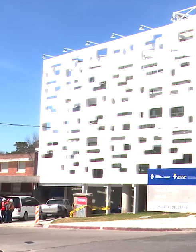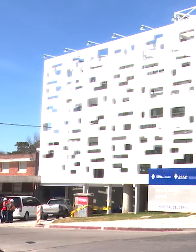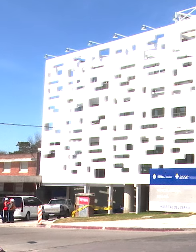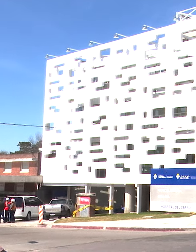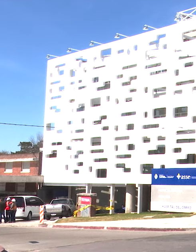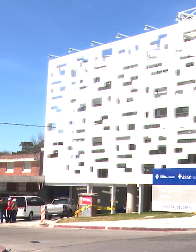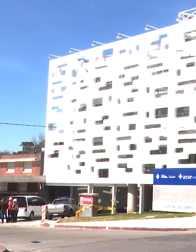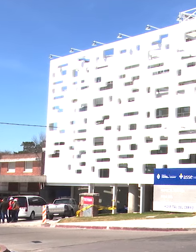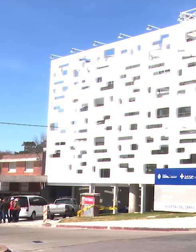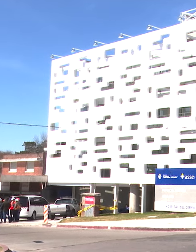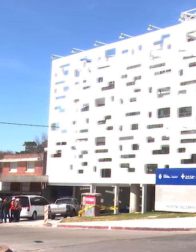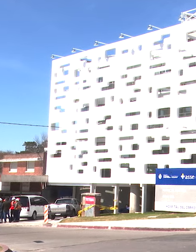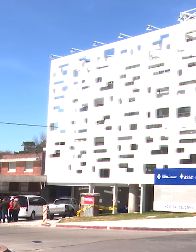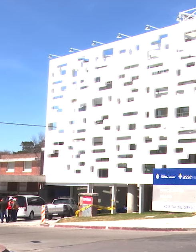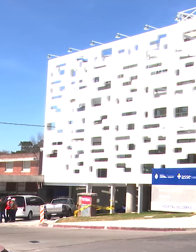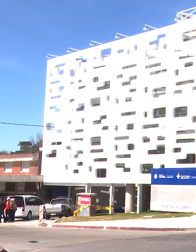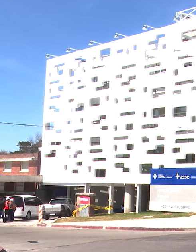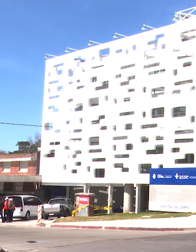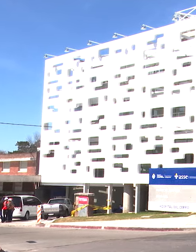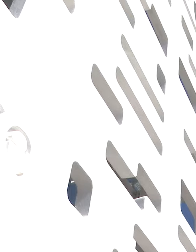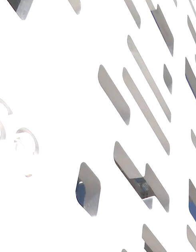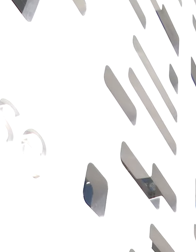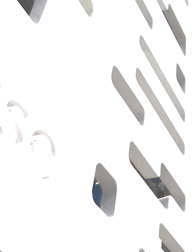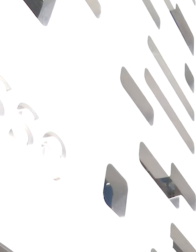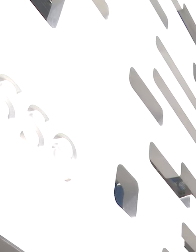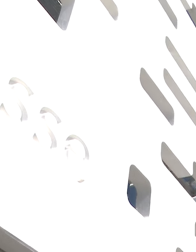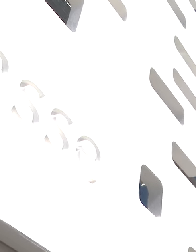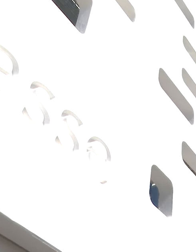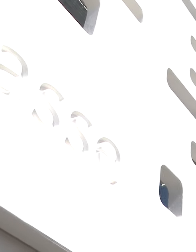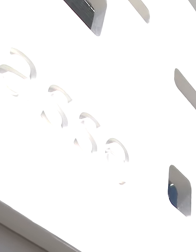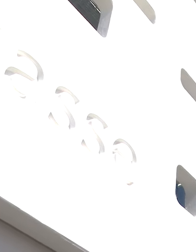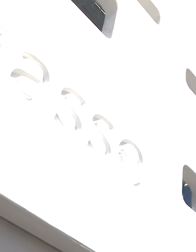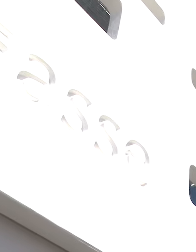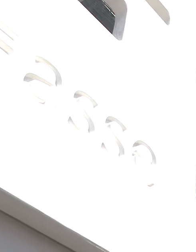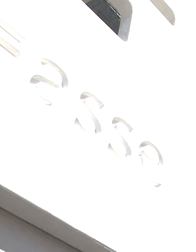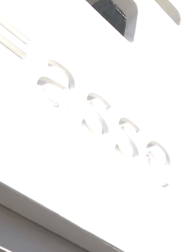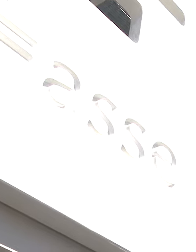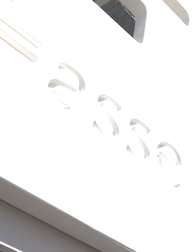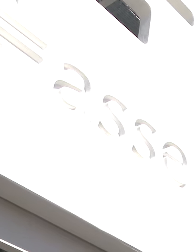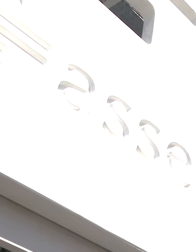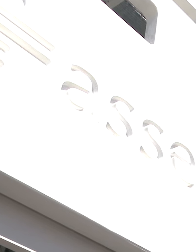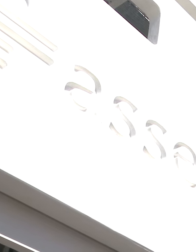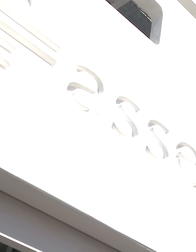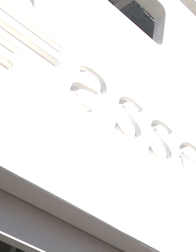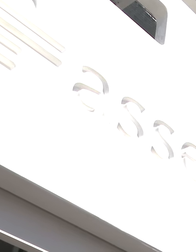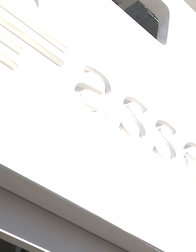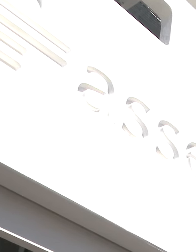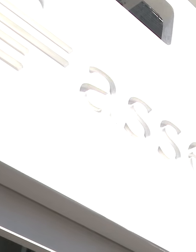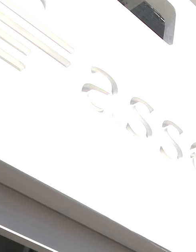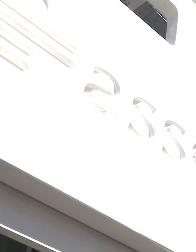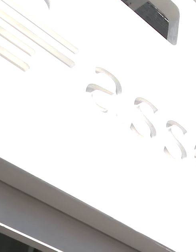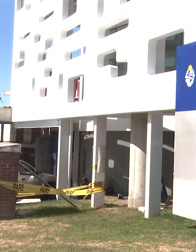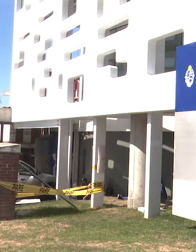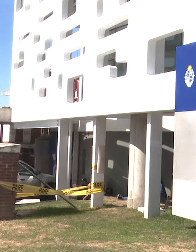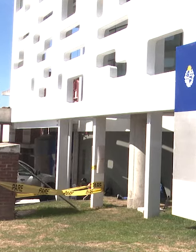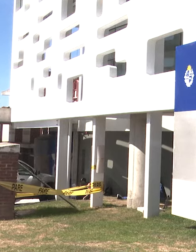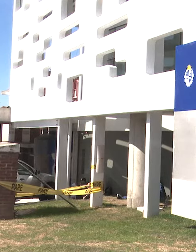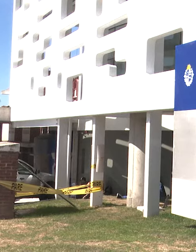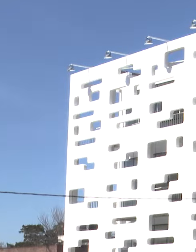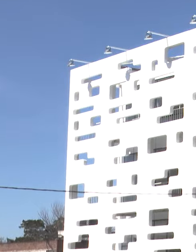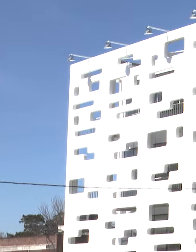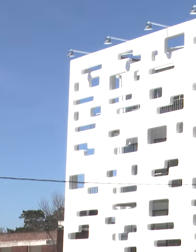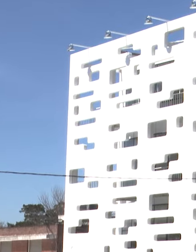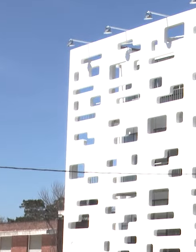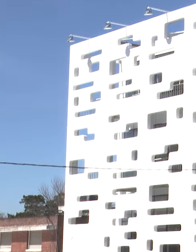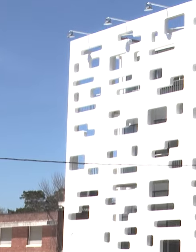recuerdo que se definió muy fácil las cosas no se tienen que medir por el costo sino por el impacto